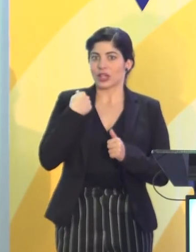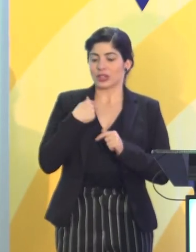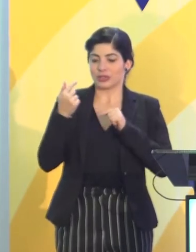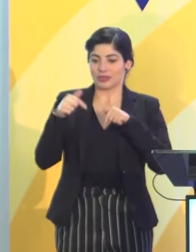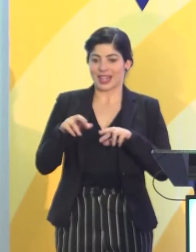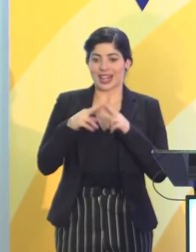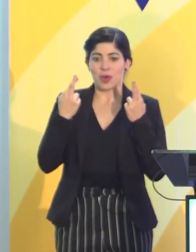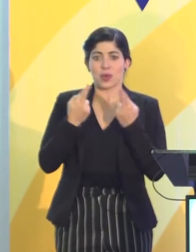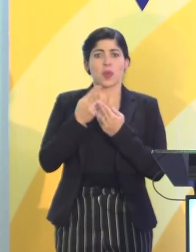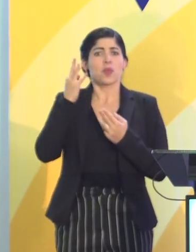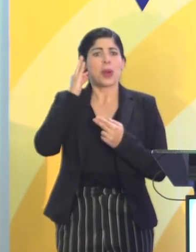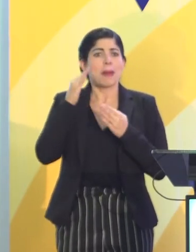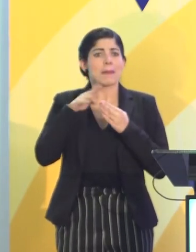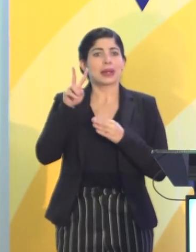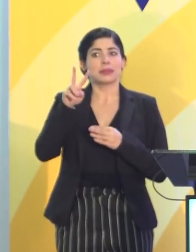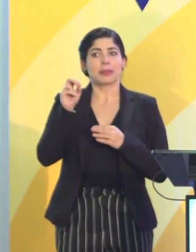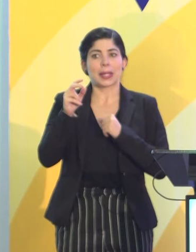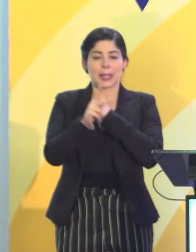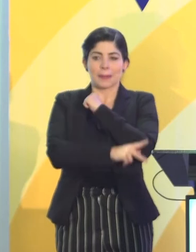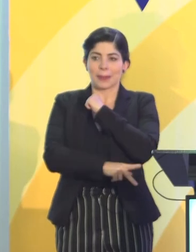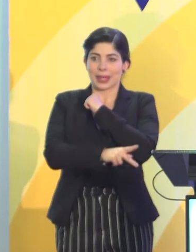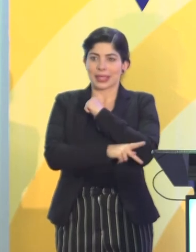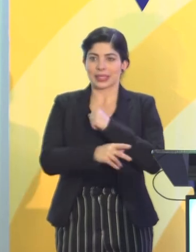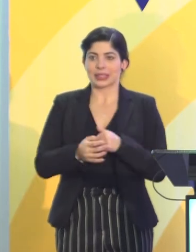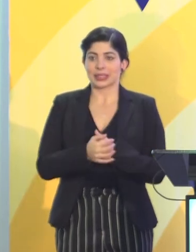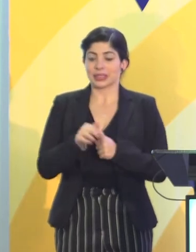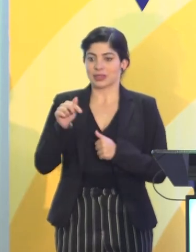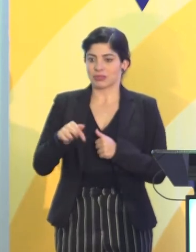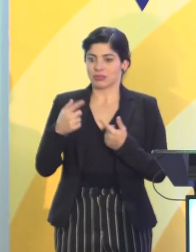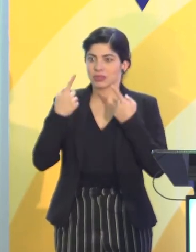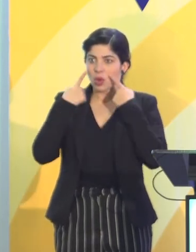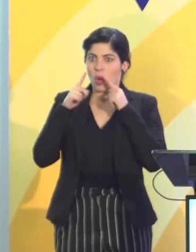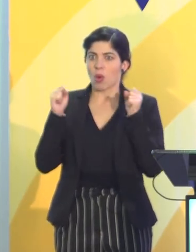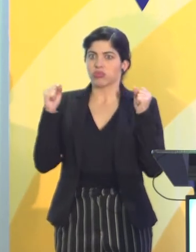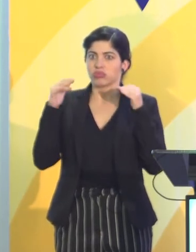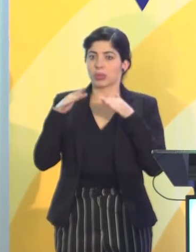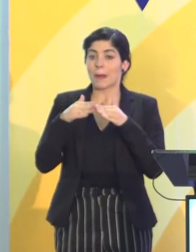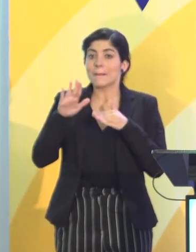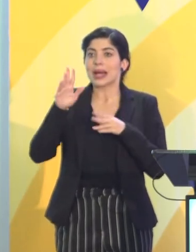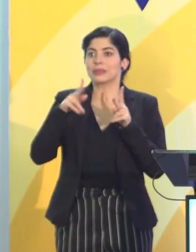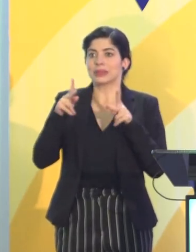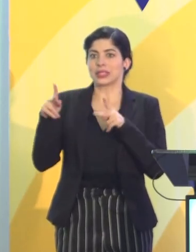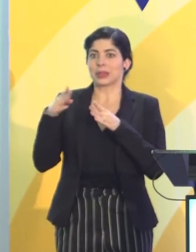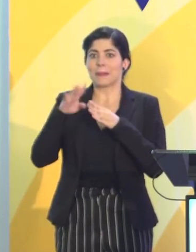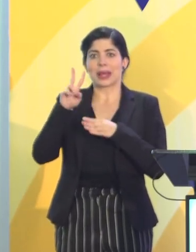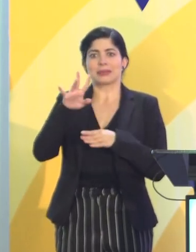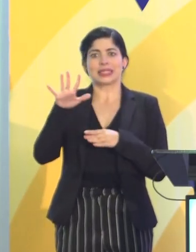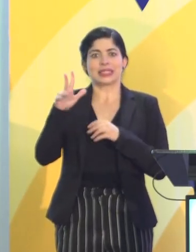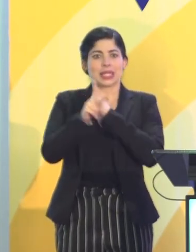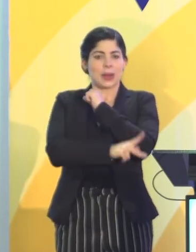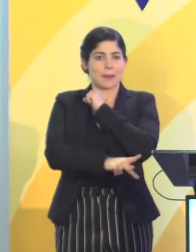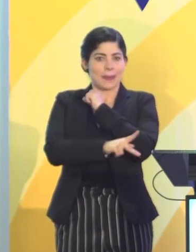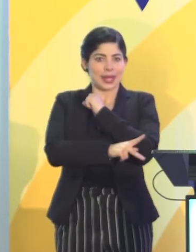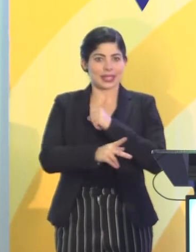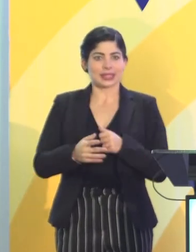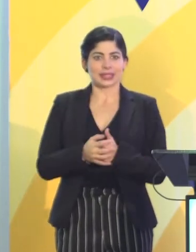reunidas mujeres de más de 20 países. Hoy logramos reunir a más personas de más de 25 países.